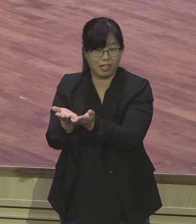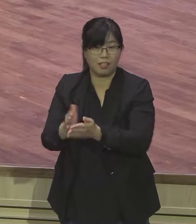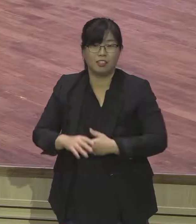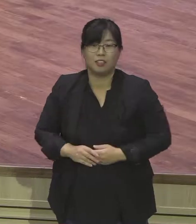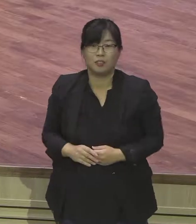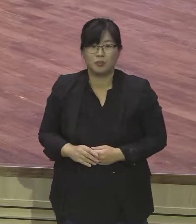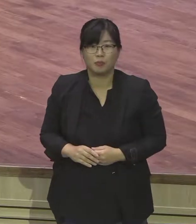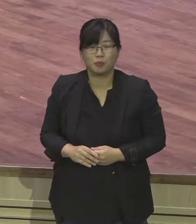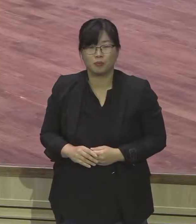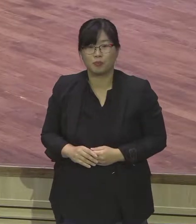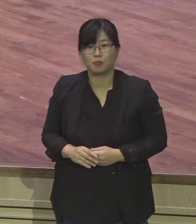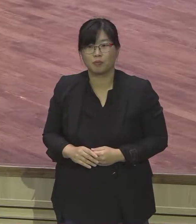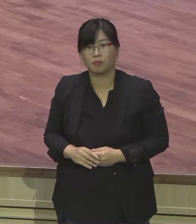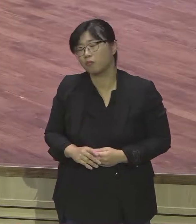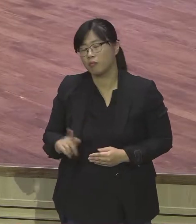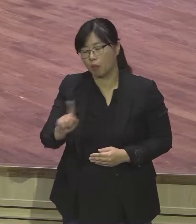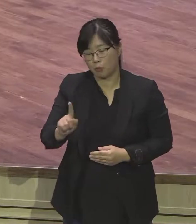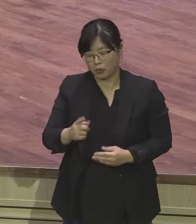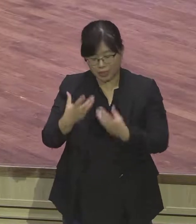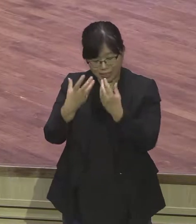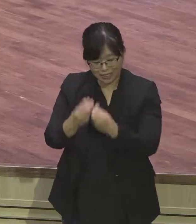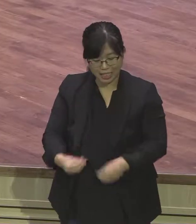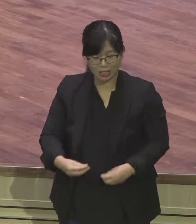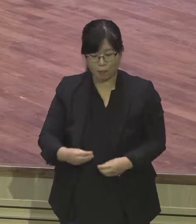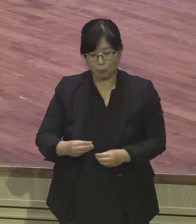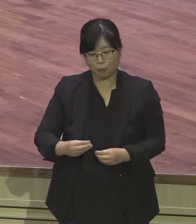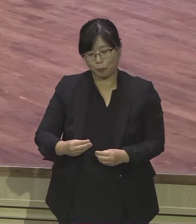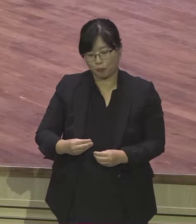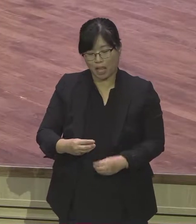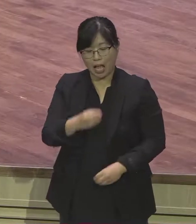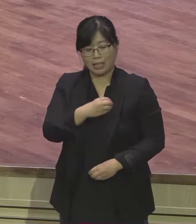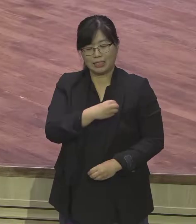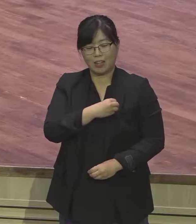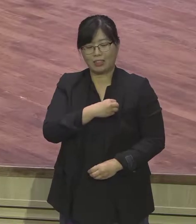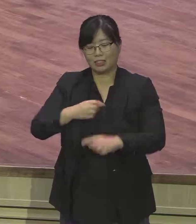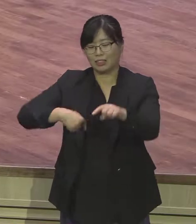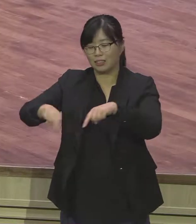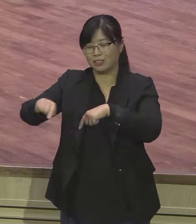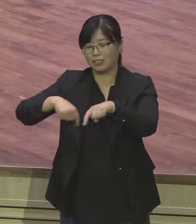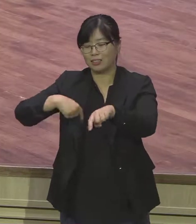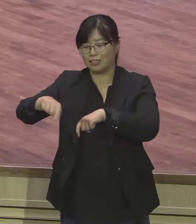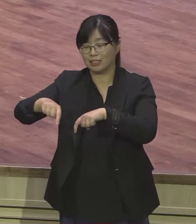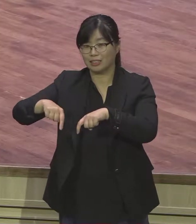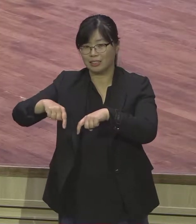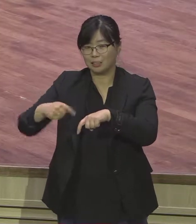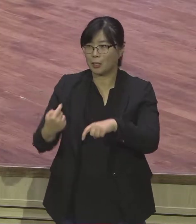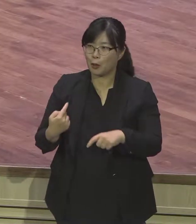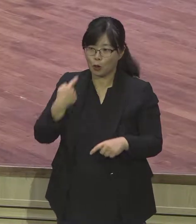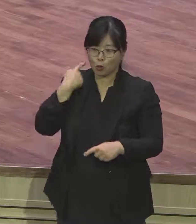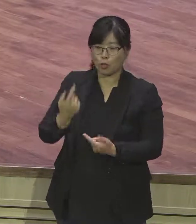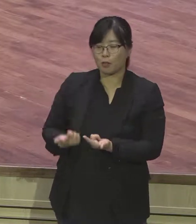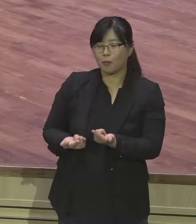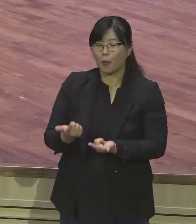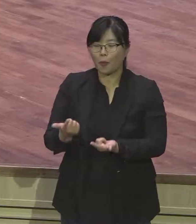이기기 위해서 꾸미놓은 여러가지 업무 계획을 보고 보이지 않는 손 그렇게 저